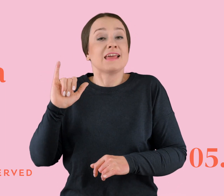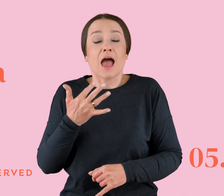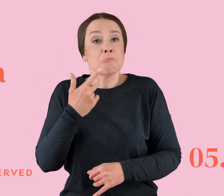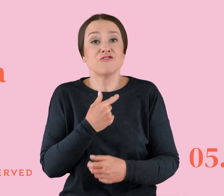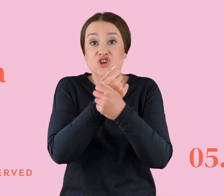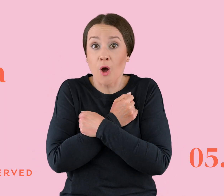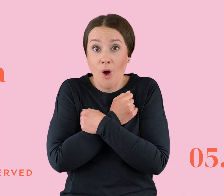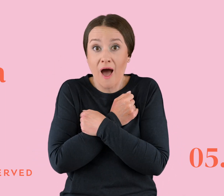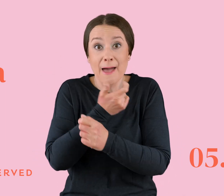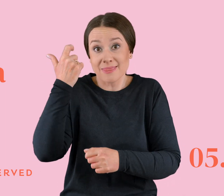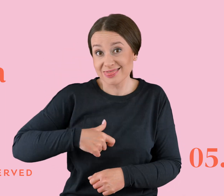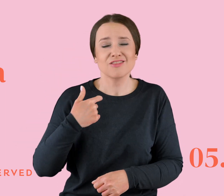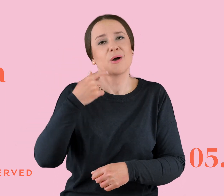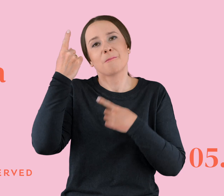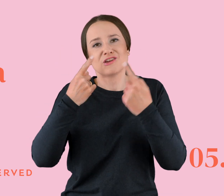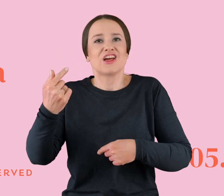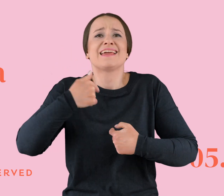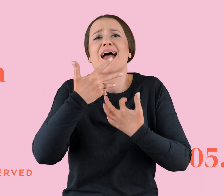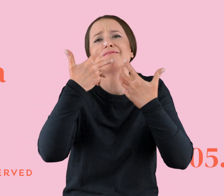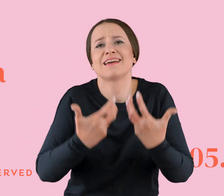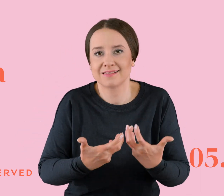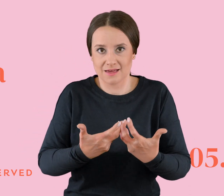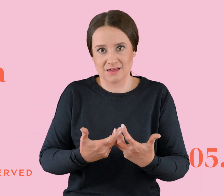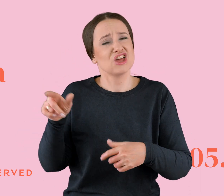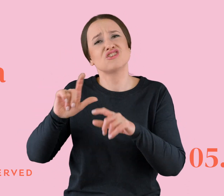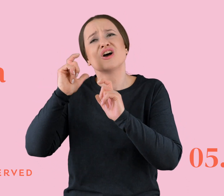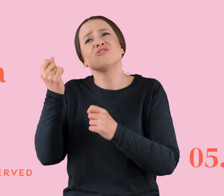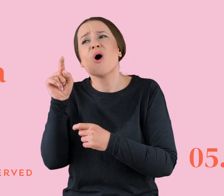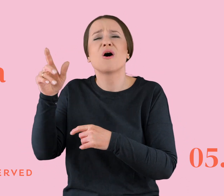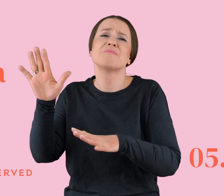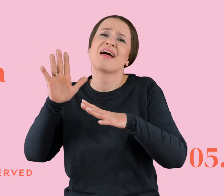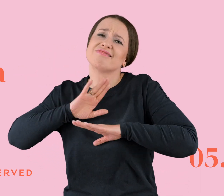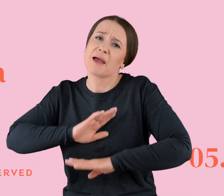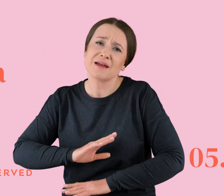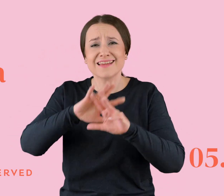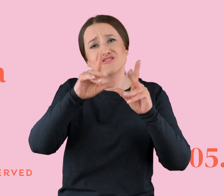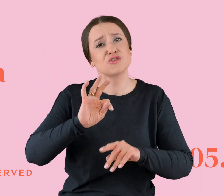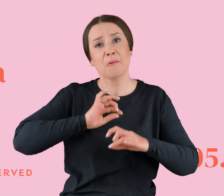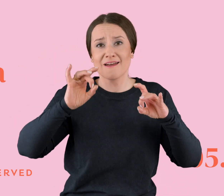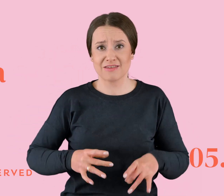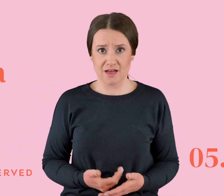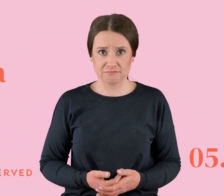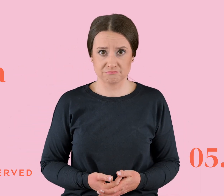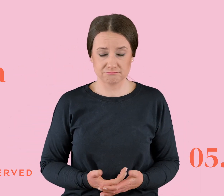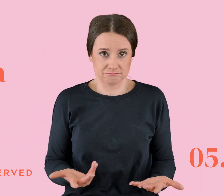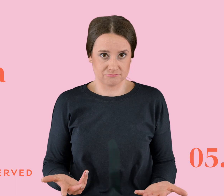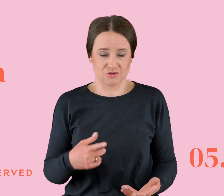że myśli, że ja tego oczekuję. I że w ogóle on ma teraz trochę depresję i że to wszystko jest moja wina. Czyli koleś nie dość,